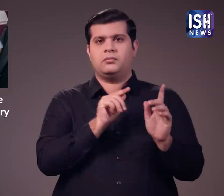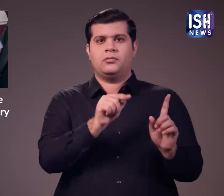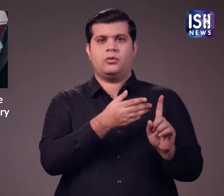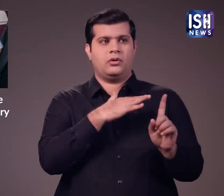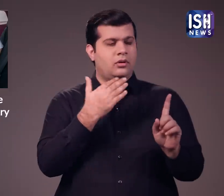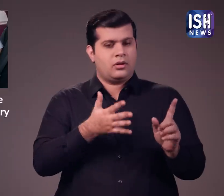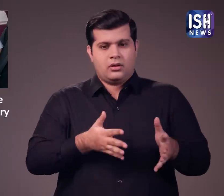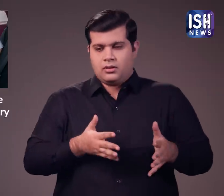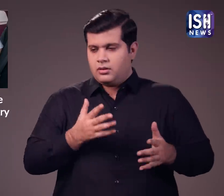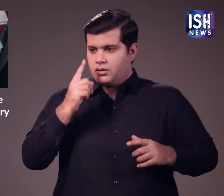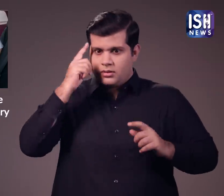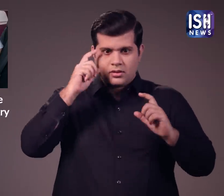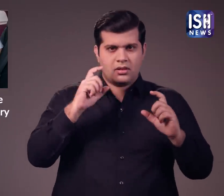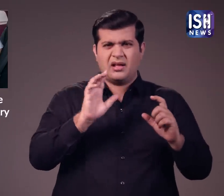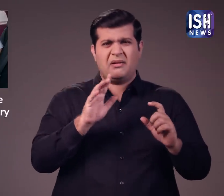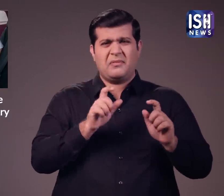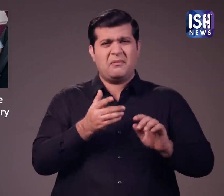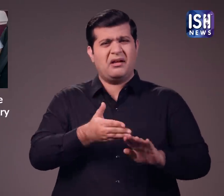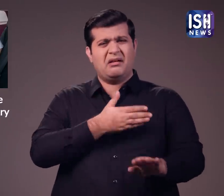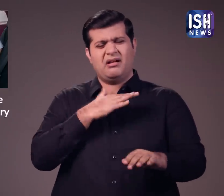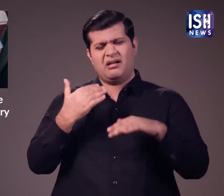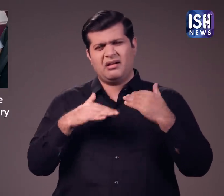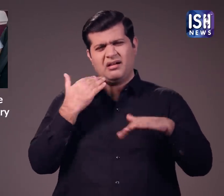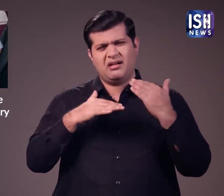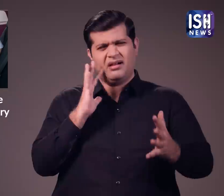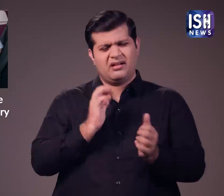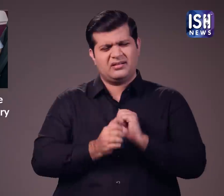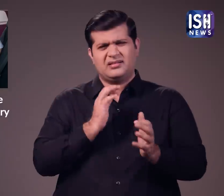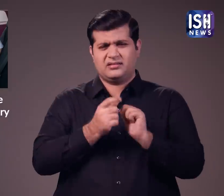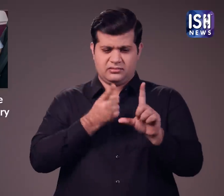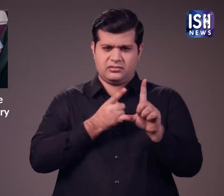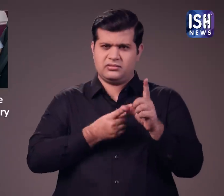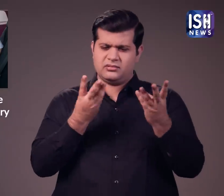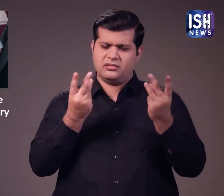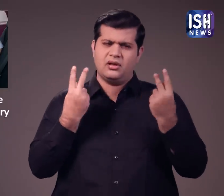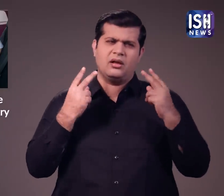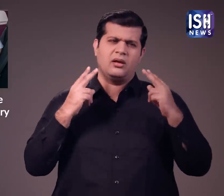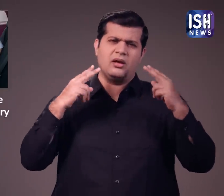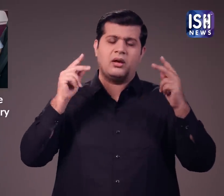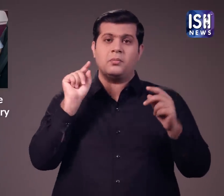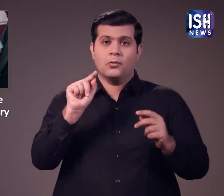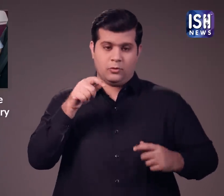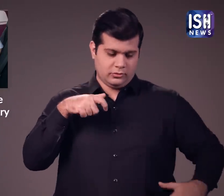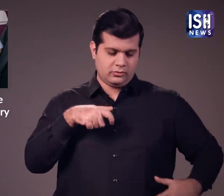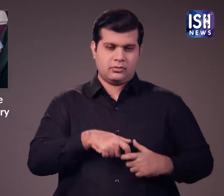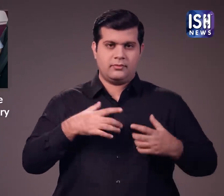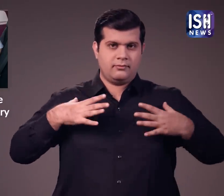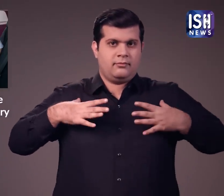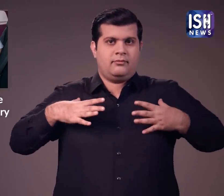मौत के बाद वे डर और चिंतित है हर साल अंगिनत दुरघटनाएं होती है क्योंकि लोग गाड़ी चलाते